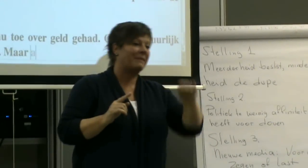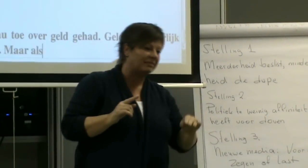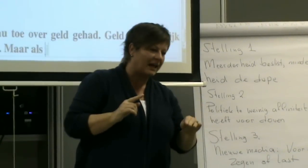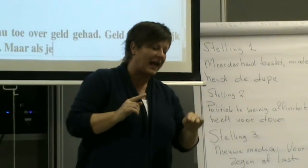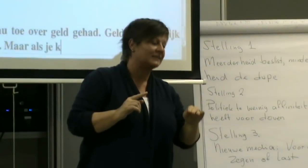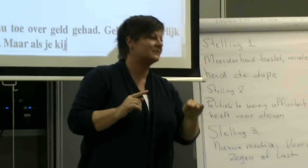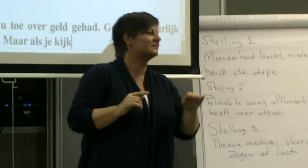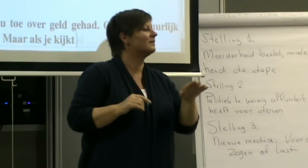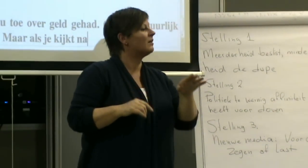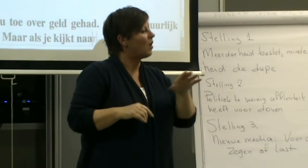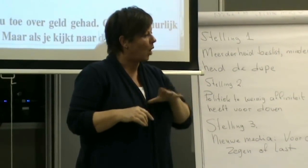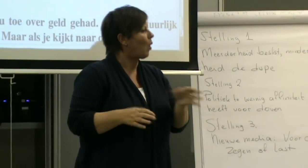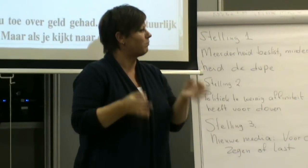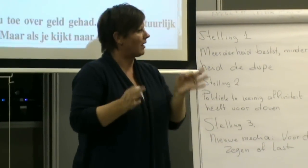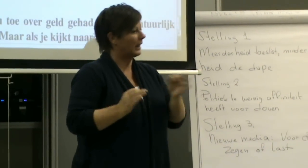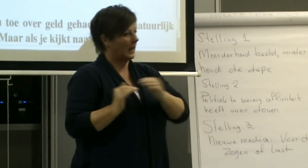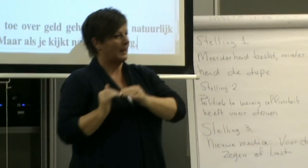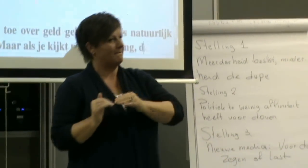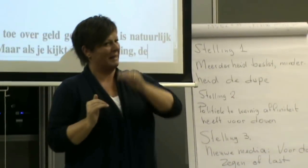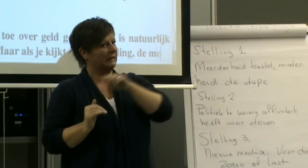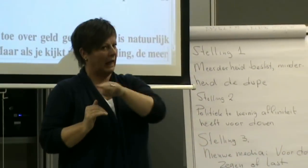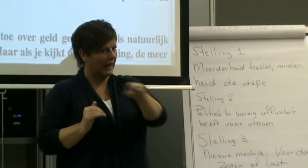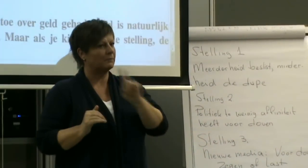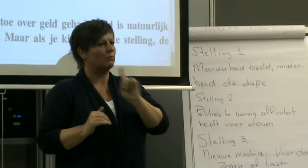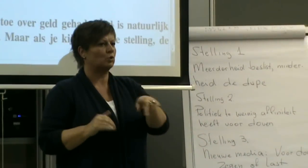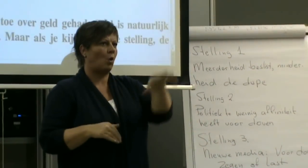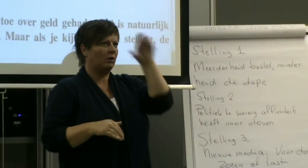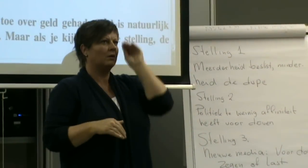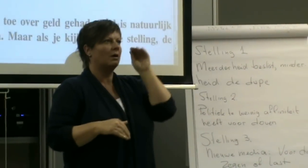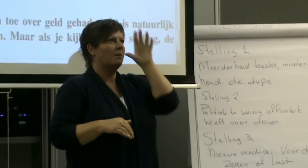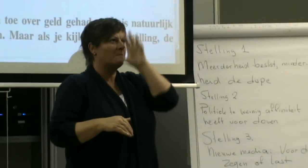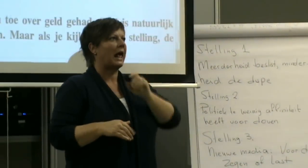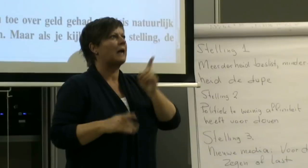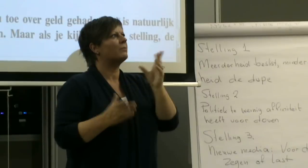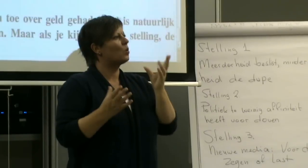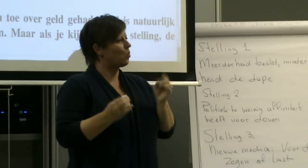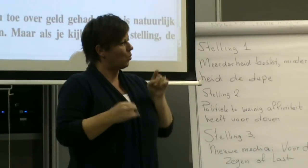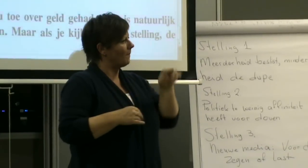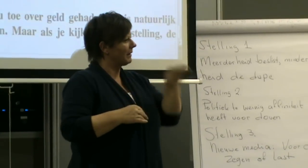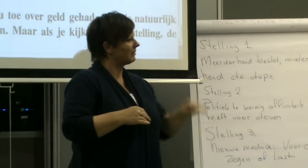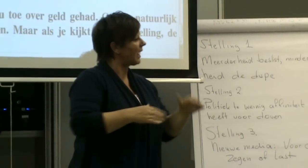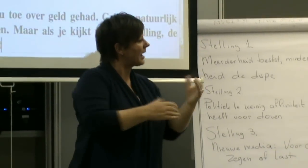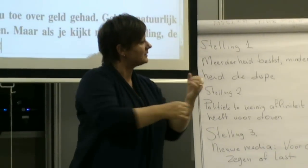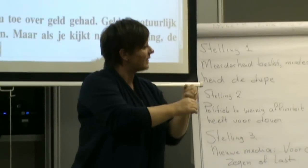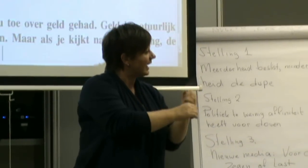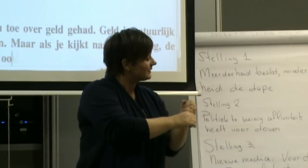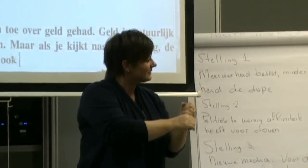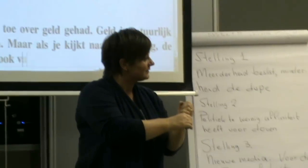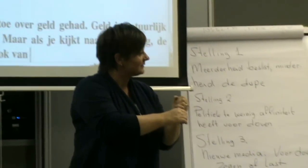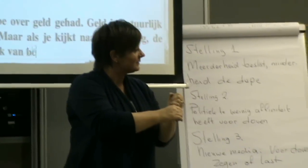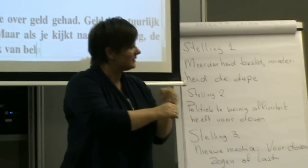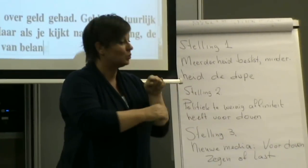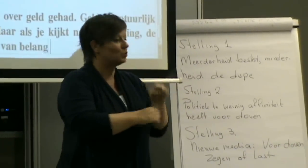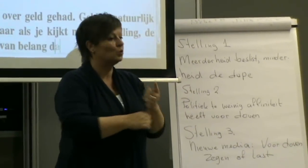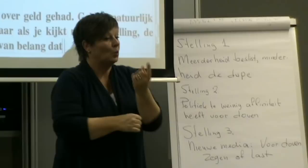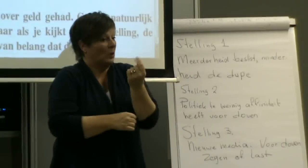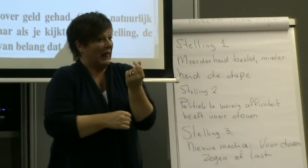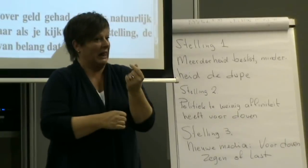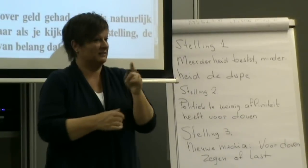belang zijn dat de meerderheid het tussen de oren heeft. Weet hoe het zit met de minderheid. En nu het geld een beetje weg valt door bezuinigingen. Wat